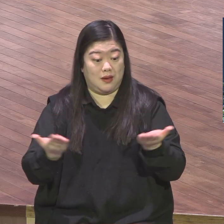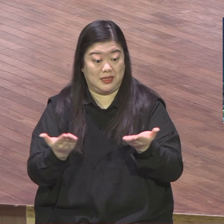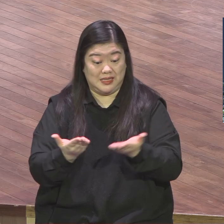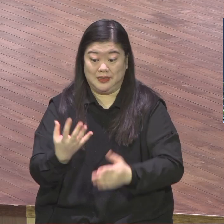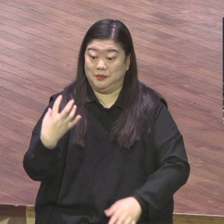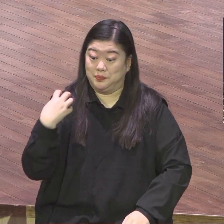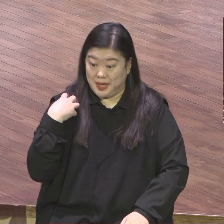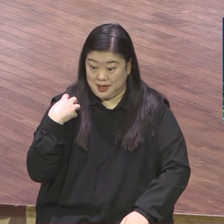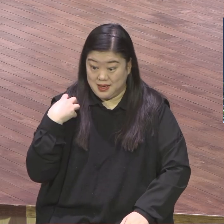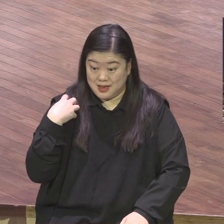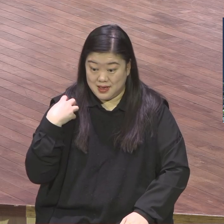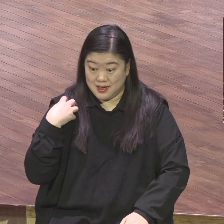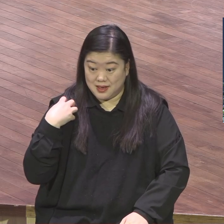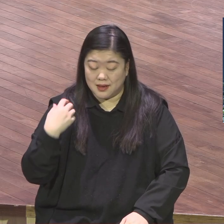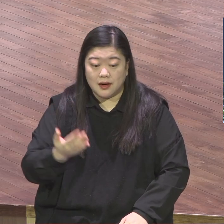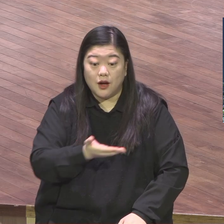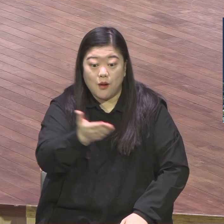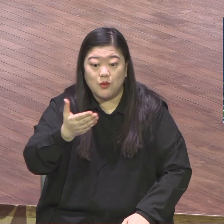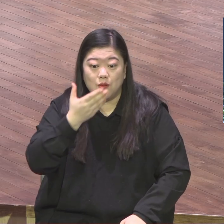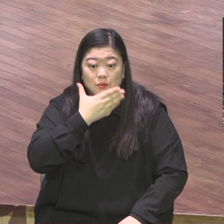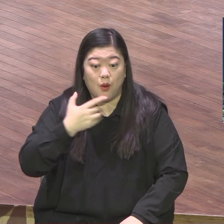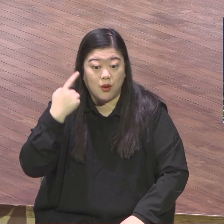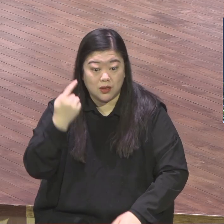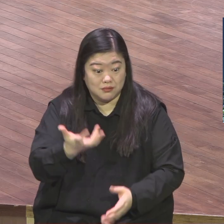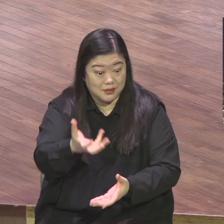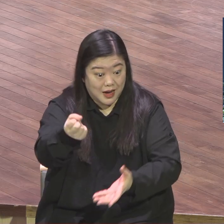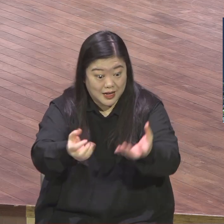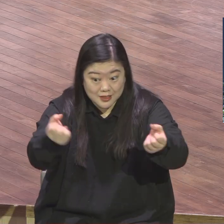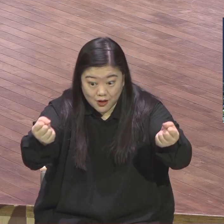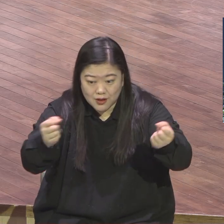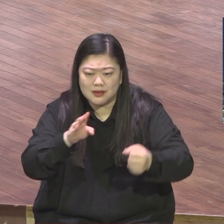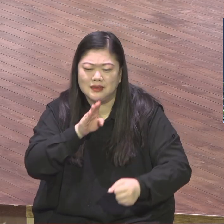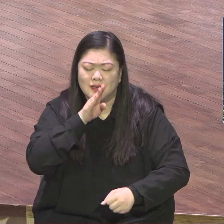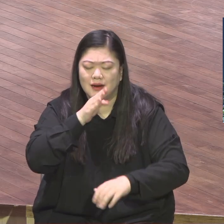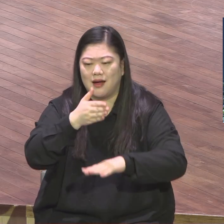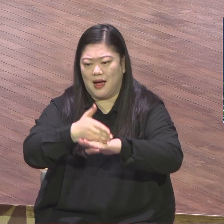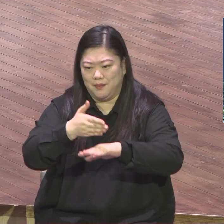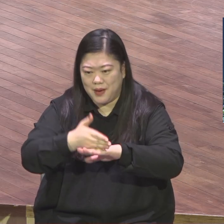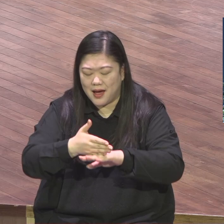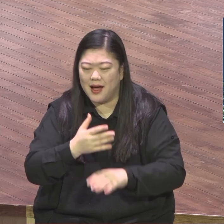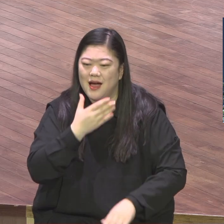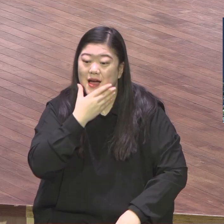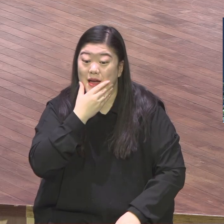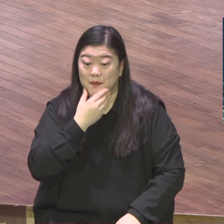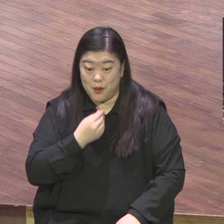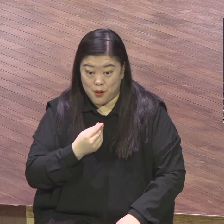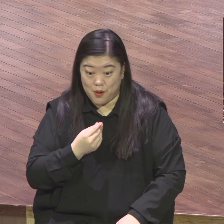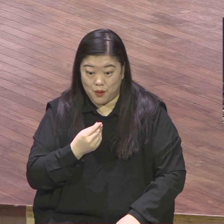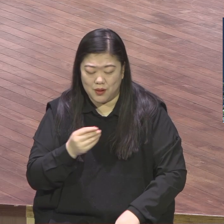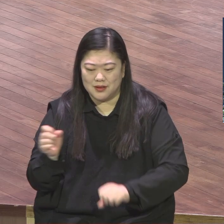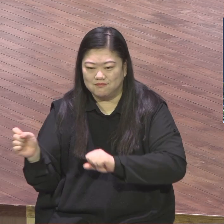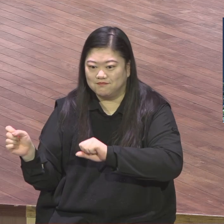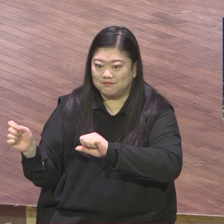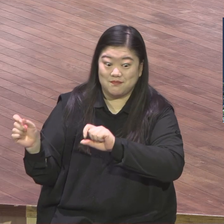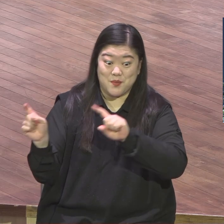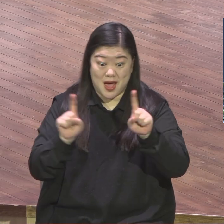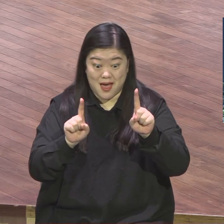보금이 주는 참 기쁨, 참 감사, 참 행복 사실적으로 받아 누리면서 스타트만